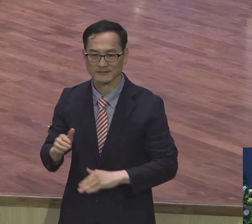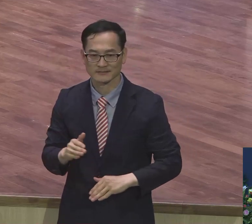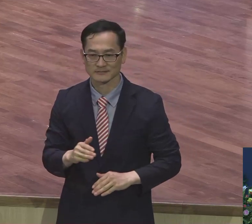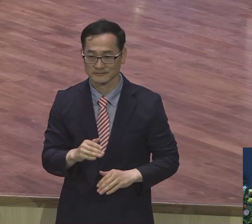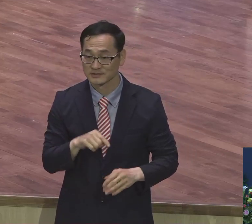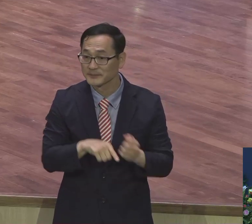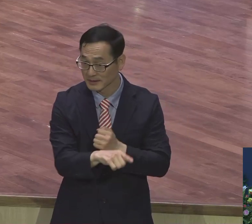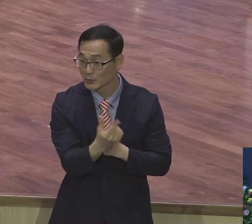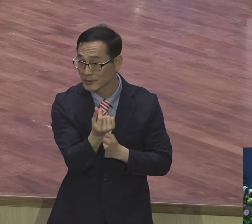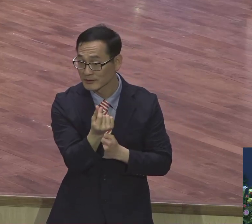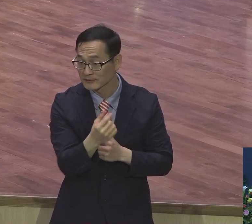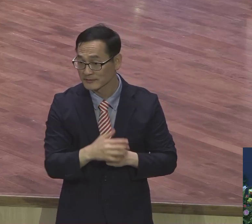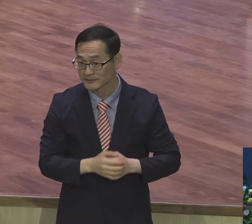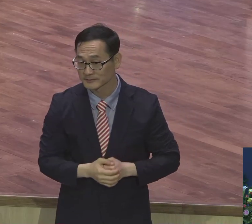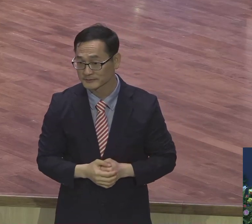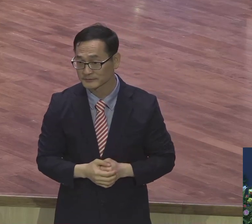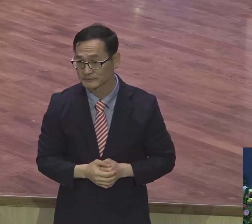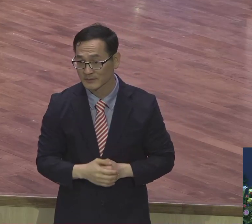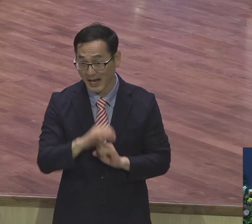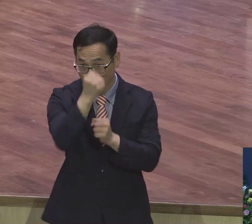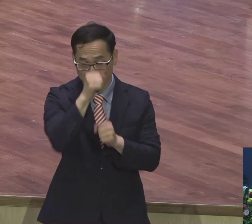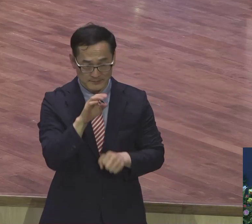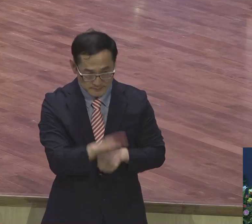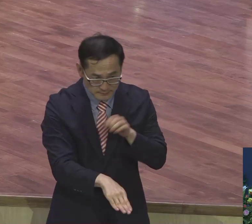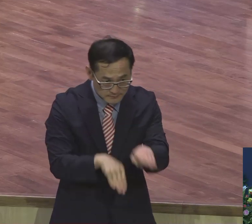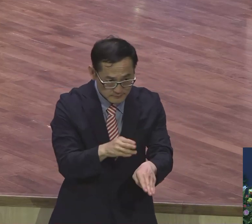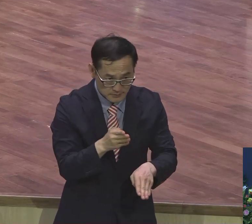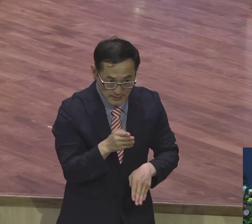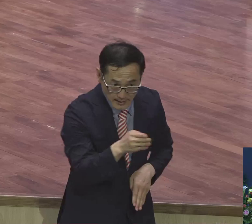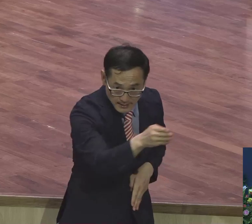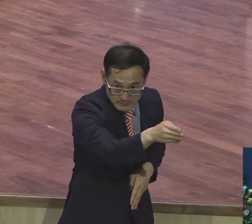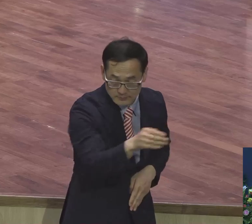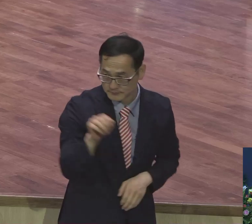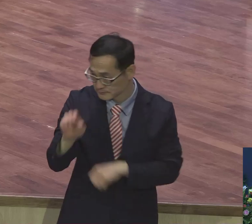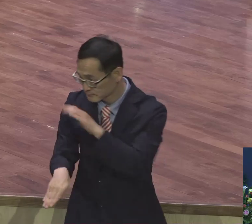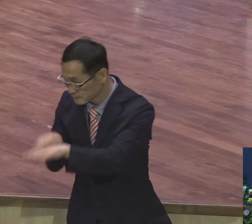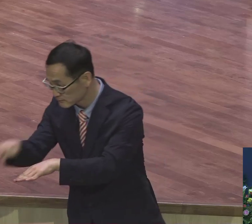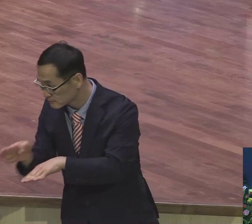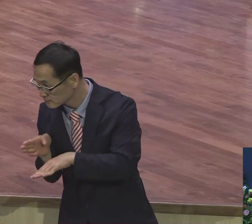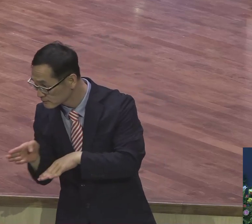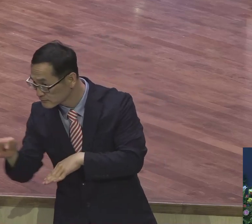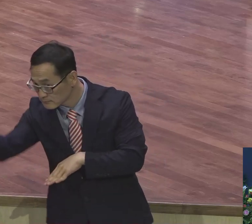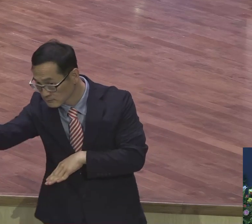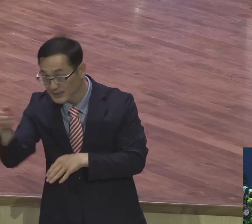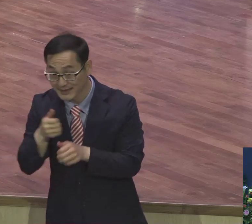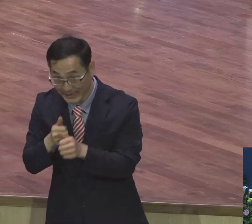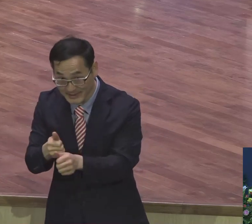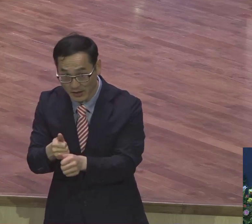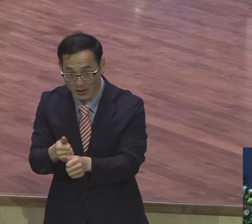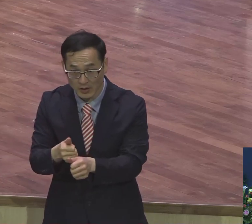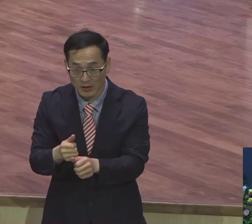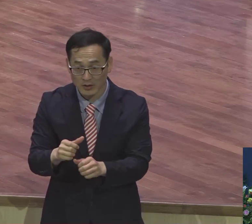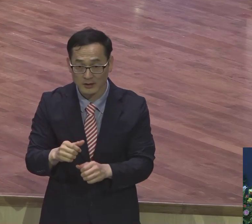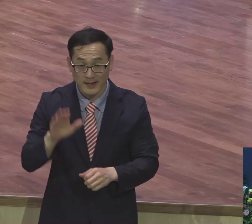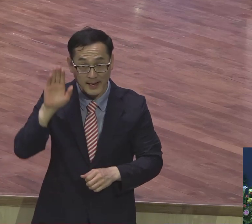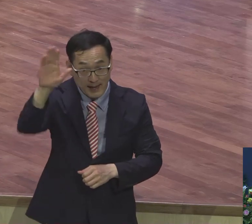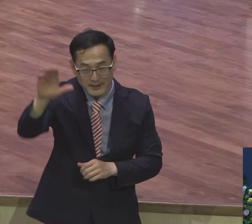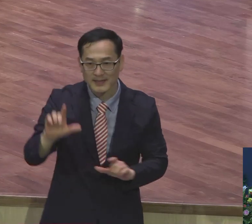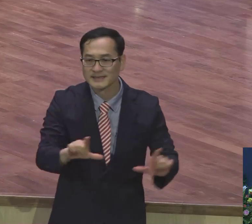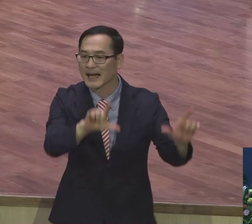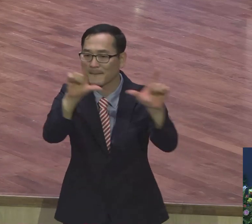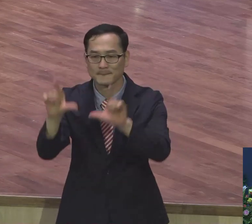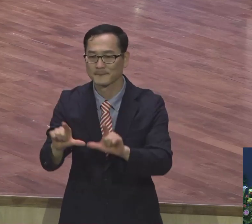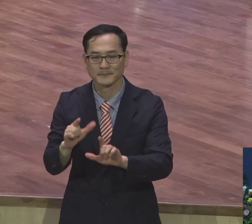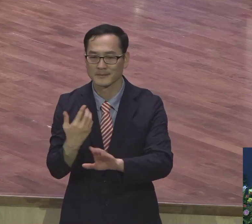그러니까 어디로 발걸음을 옮기느냐 따라서 그 인생은 달라집니다. 천량기차입니다.